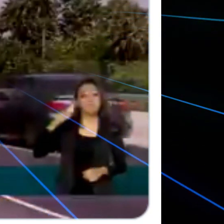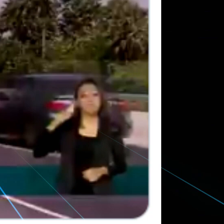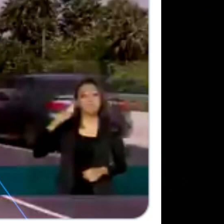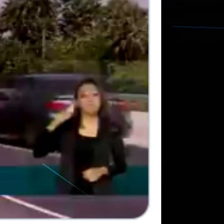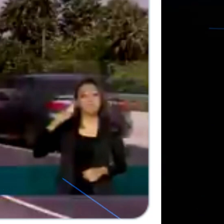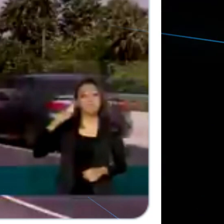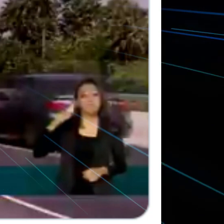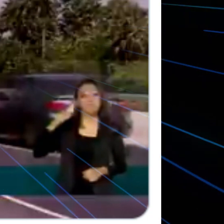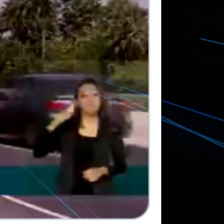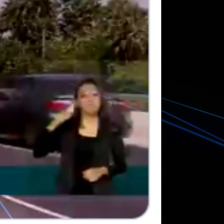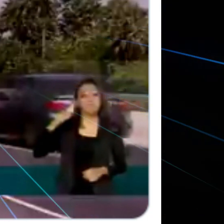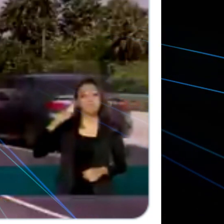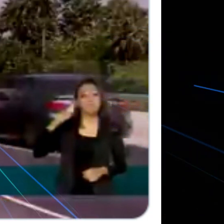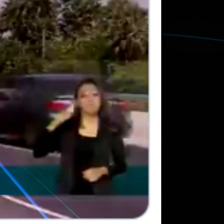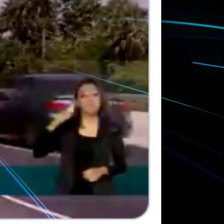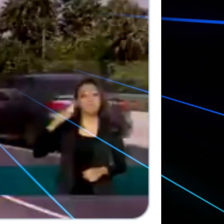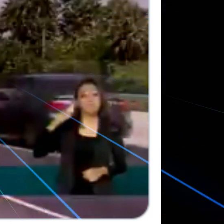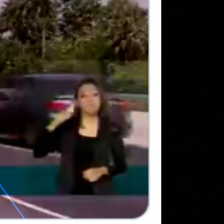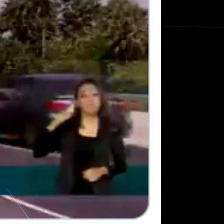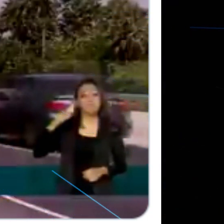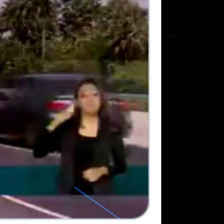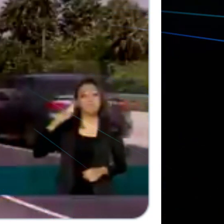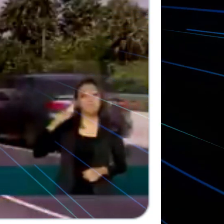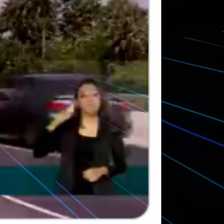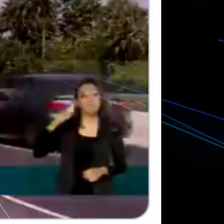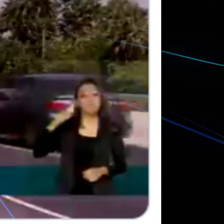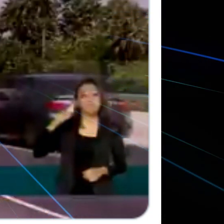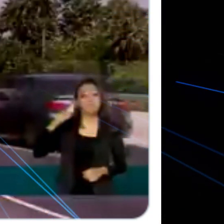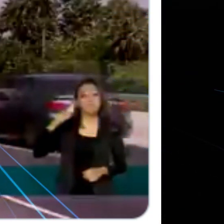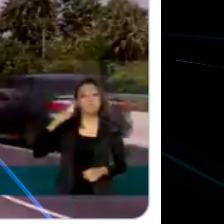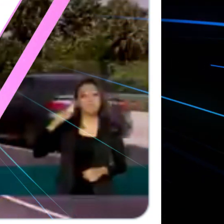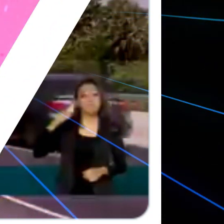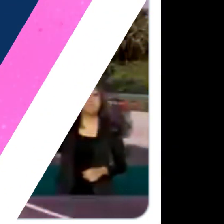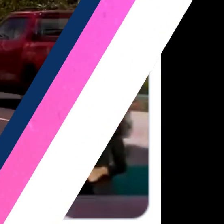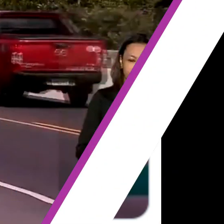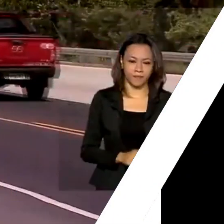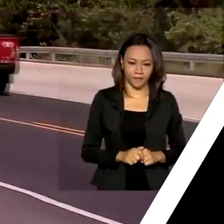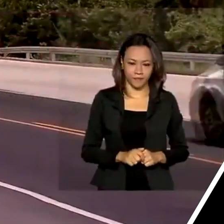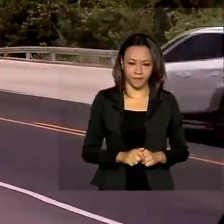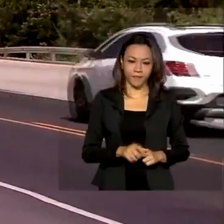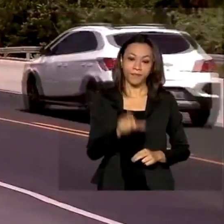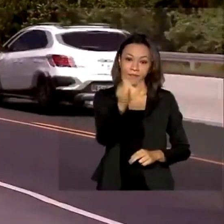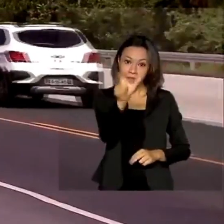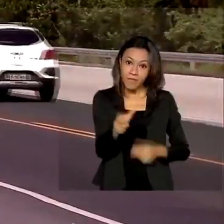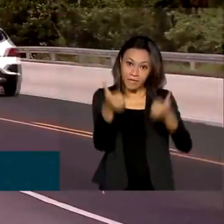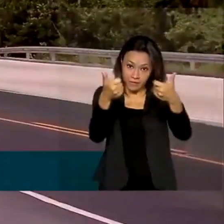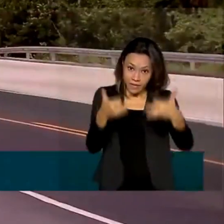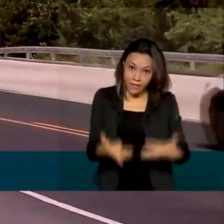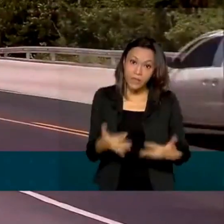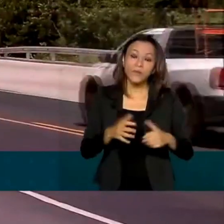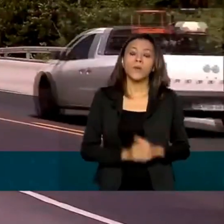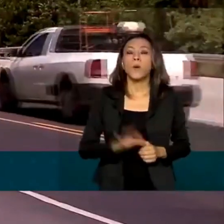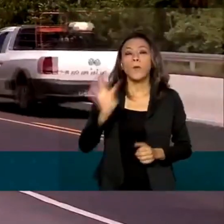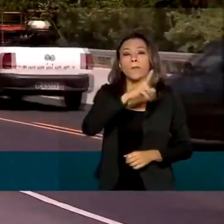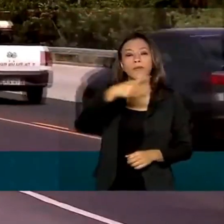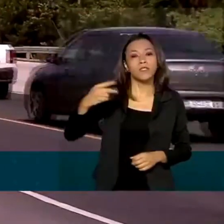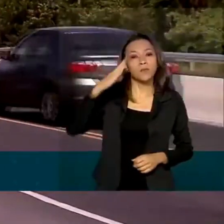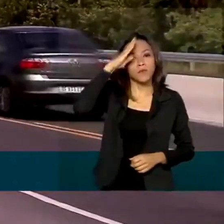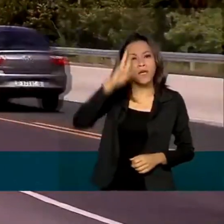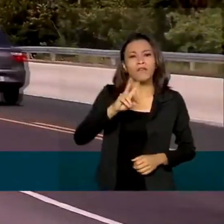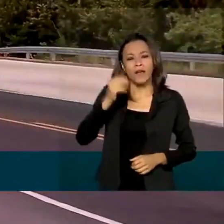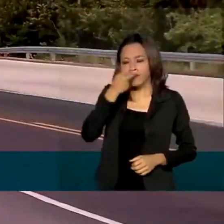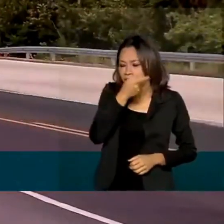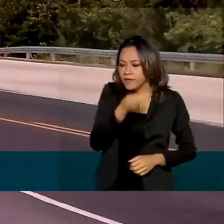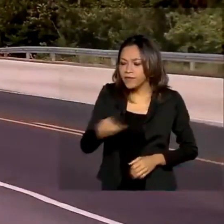-222 e o Anel Viário de Fortaleza, no Ceará. Então, vamos acompanhar pelo TV Brasil. O presidente Bolsonaro vai visitar as obras de